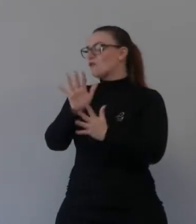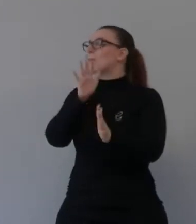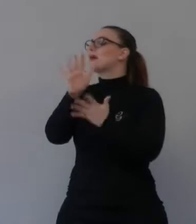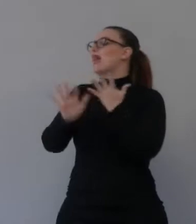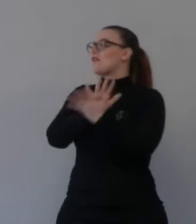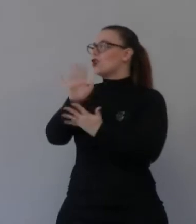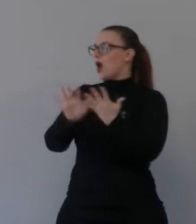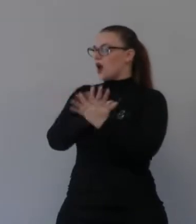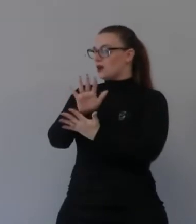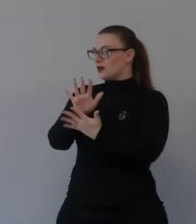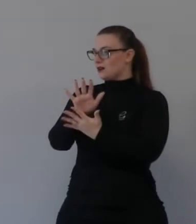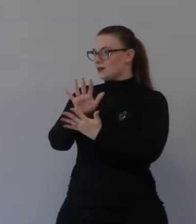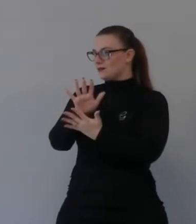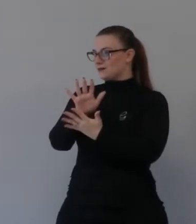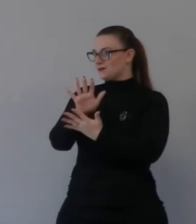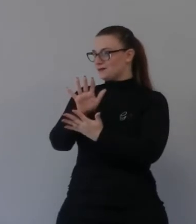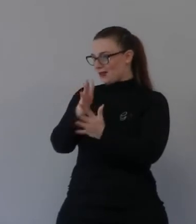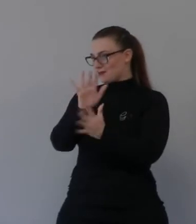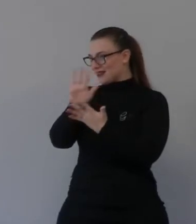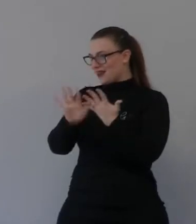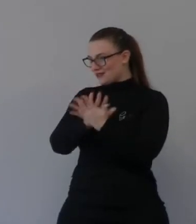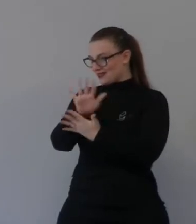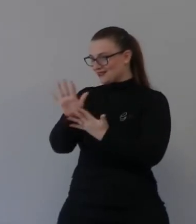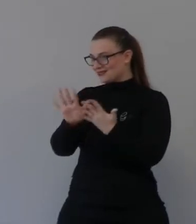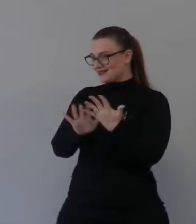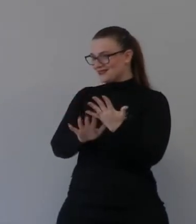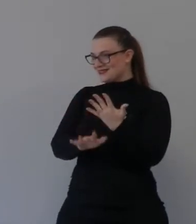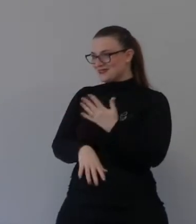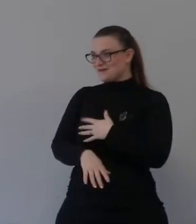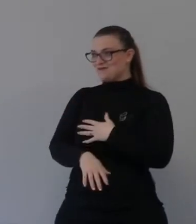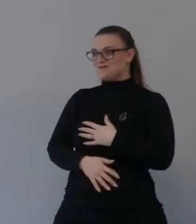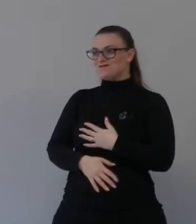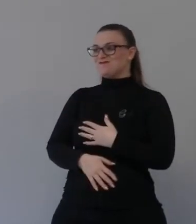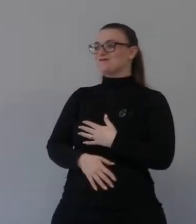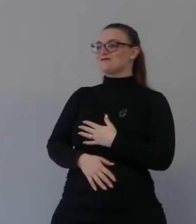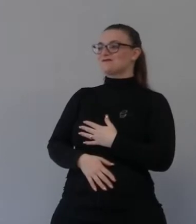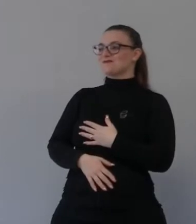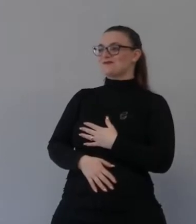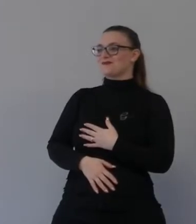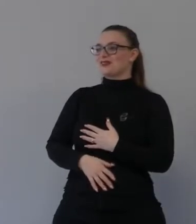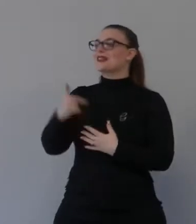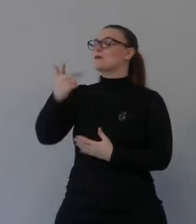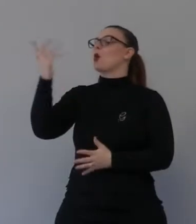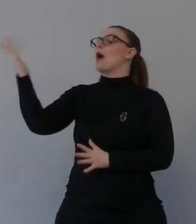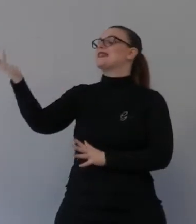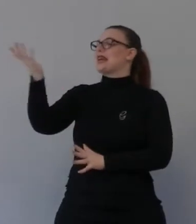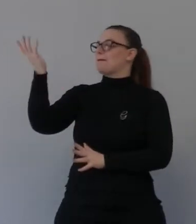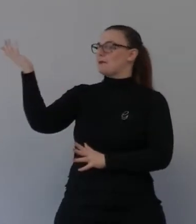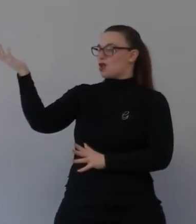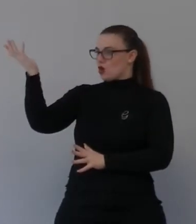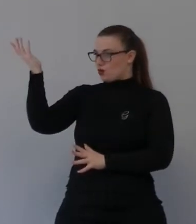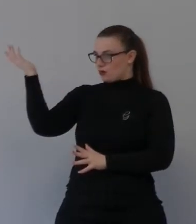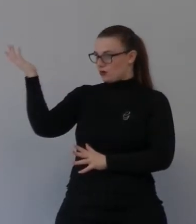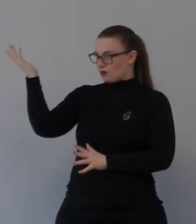di rinchiuderci nel nostro spoggiamento l'effetto di tutto questo cambiamento l'effetto di tutto questo